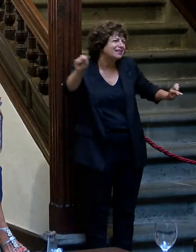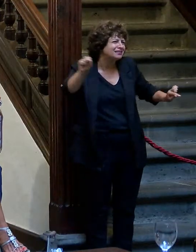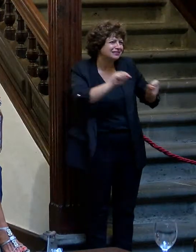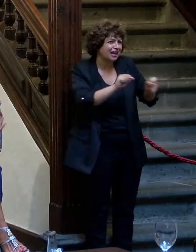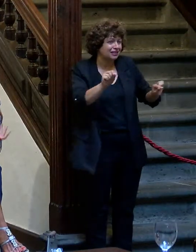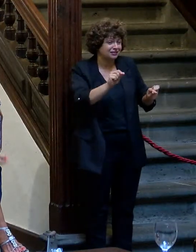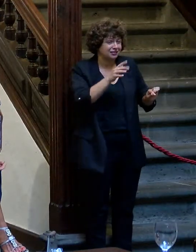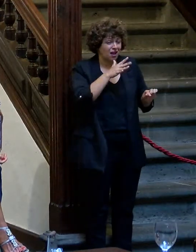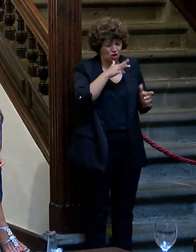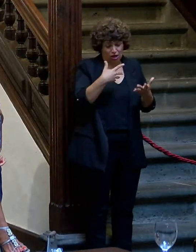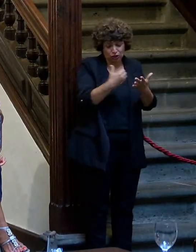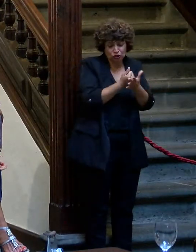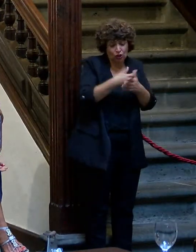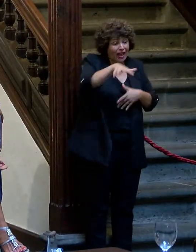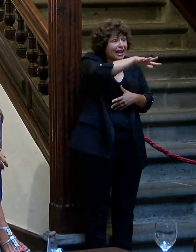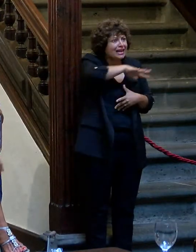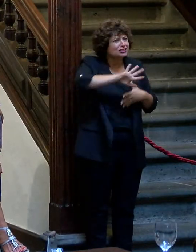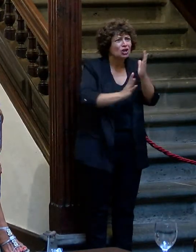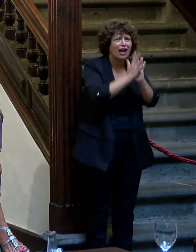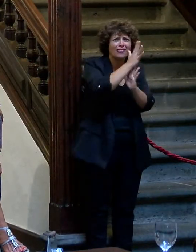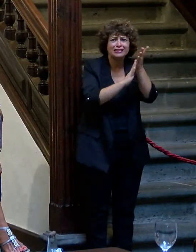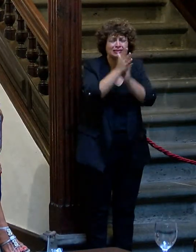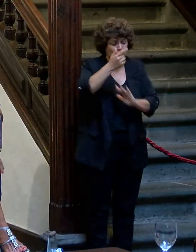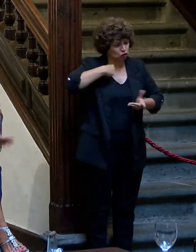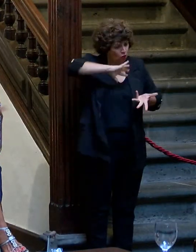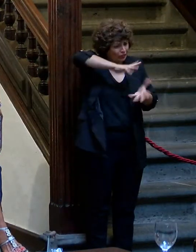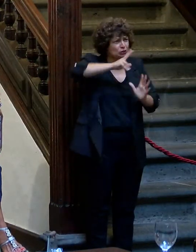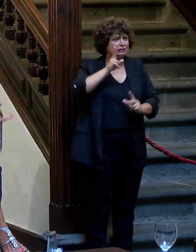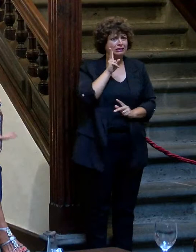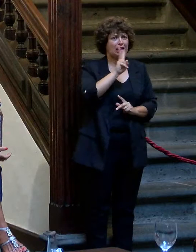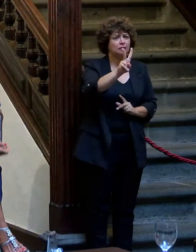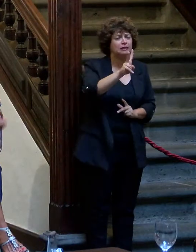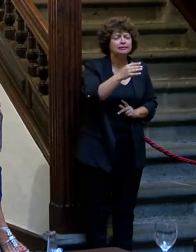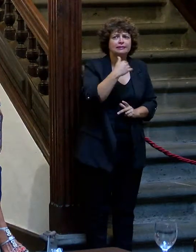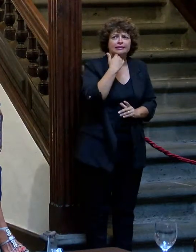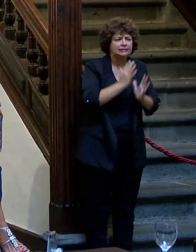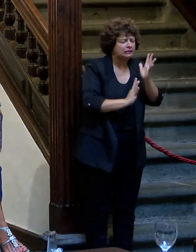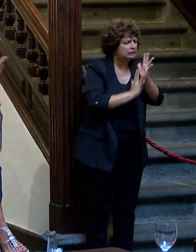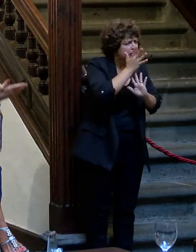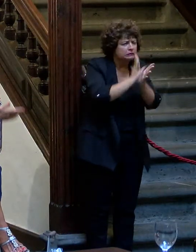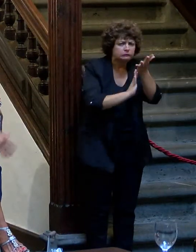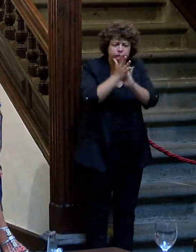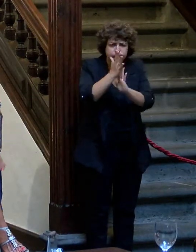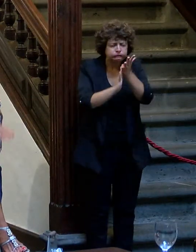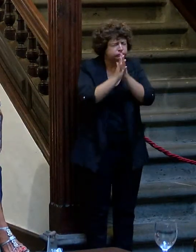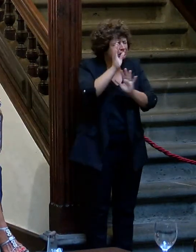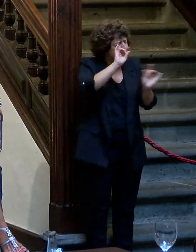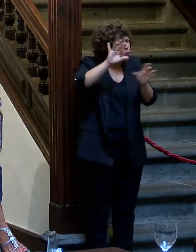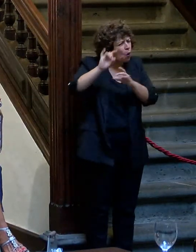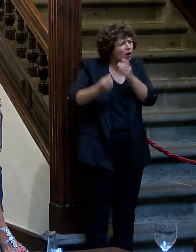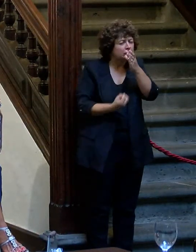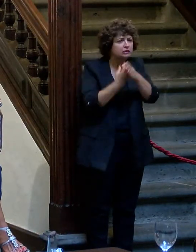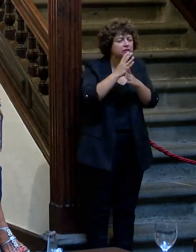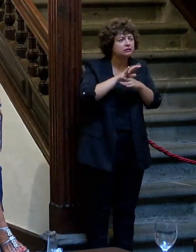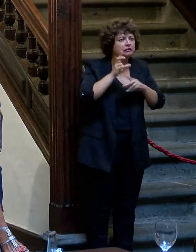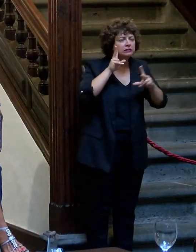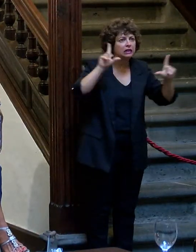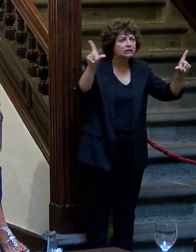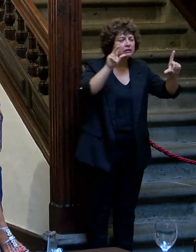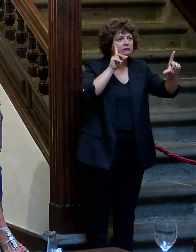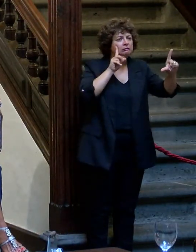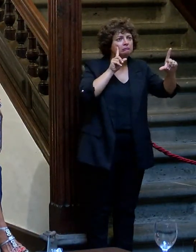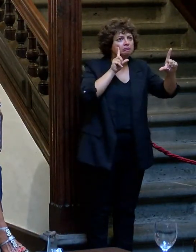con todas las zonas de incendios en España. Yo veo el telediario y tiene algo en las llamas, el fuego, como pasaba con el volcán hipnótico que no te deja